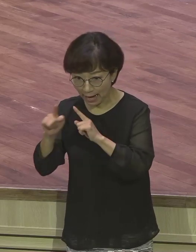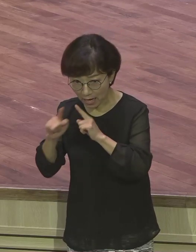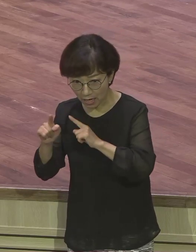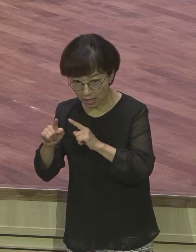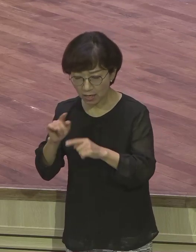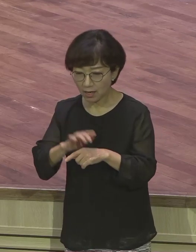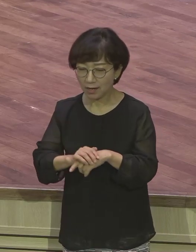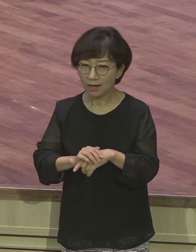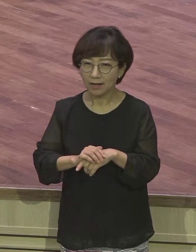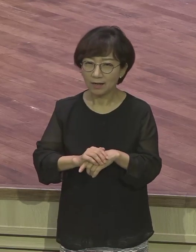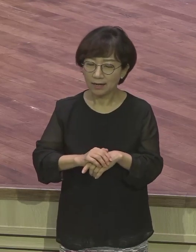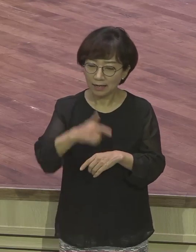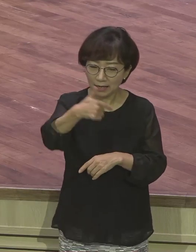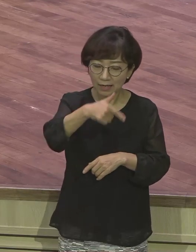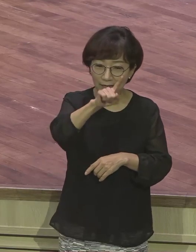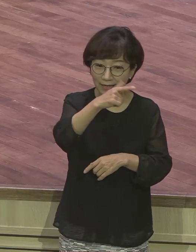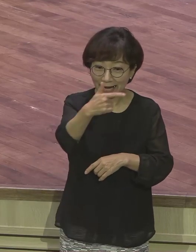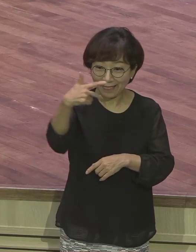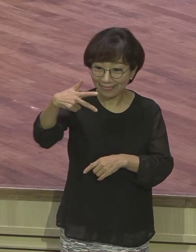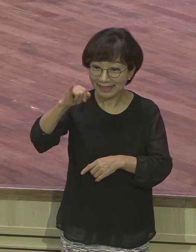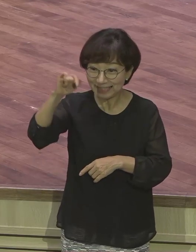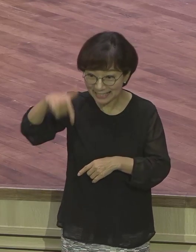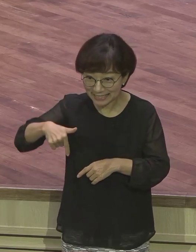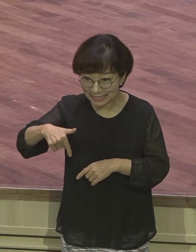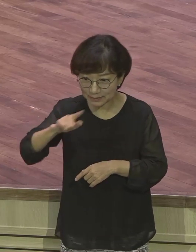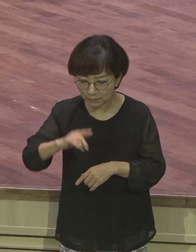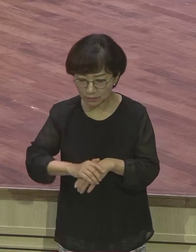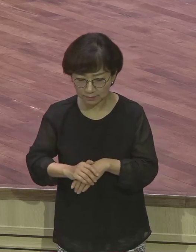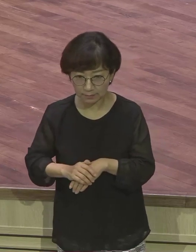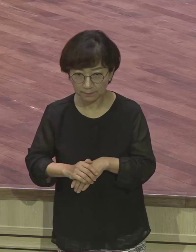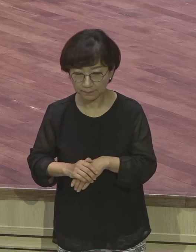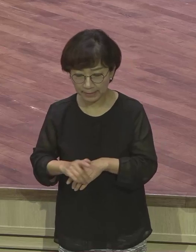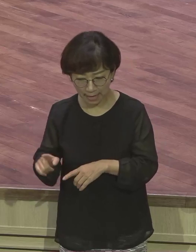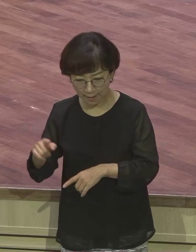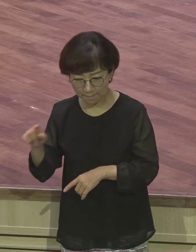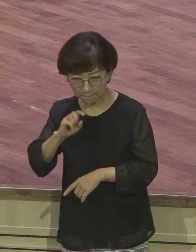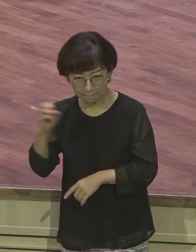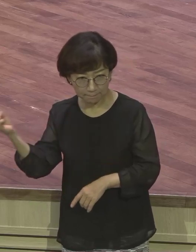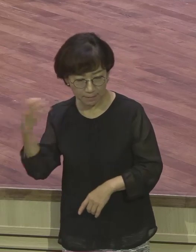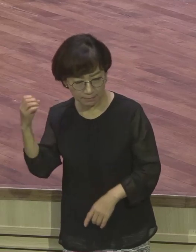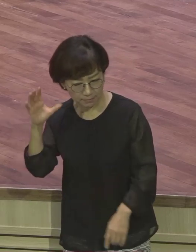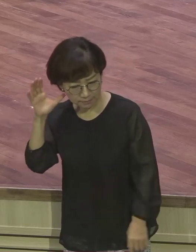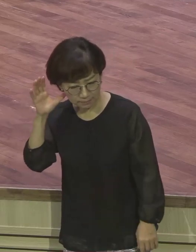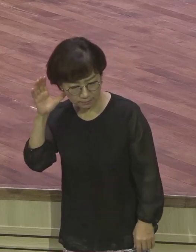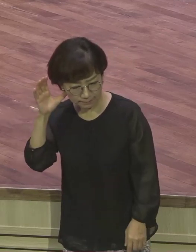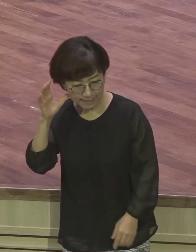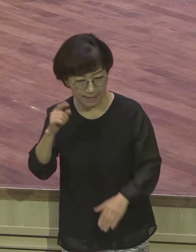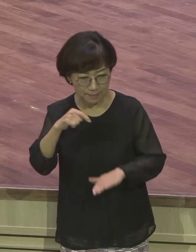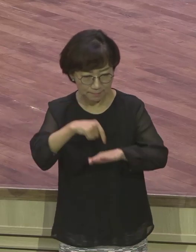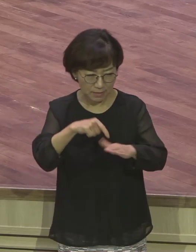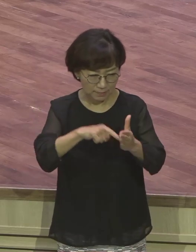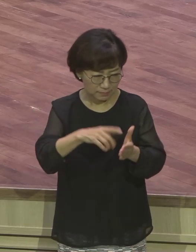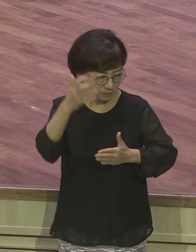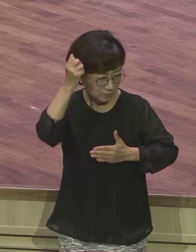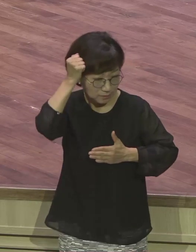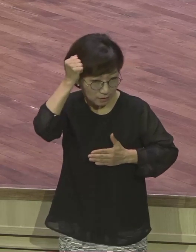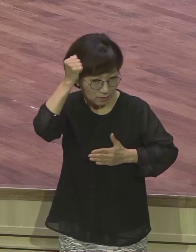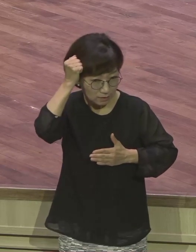지켰다. 그러니까 마음에 새겨 놓고 두고두고 생각했다. 라는 의미예요.